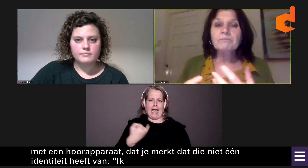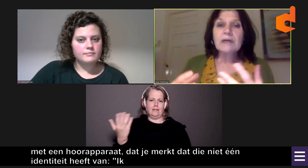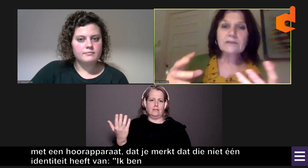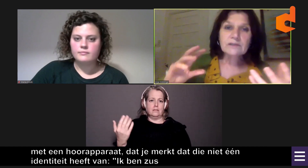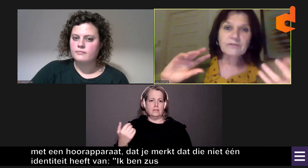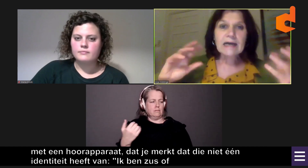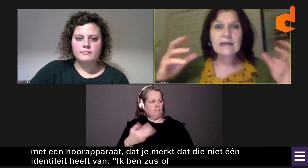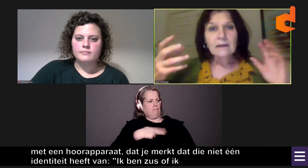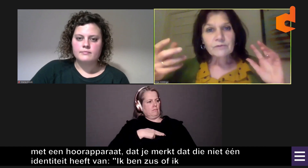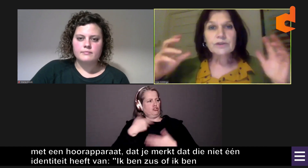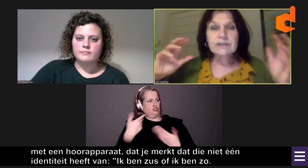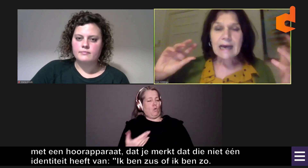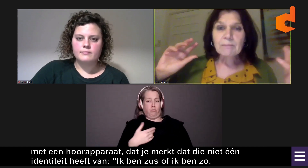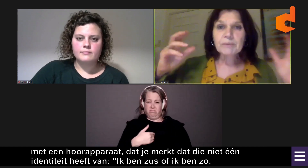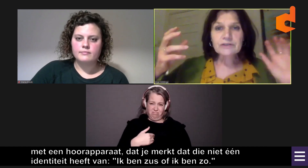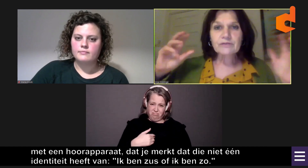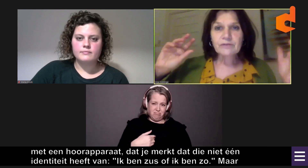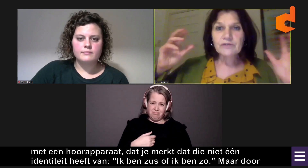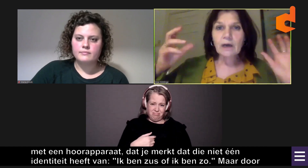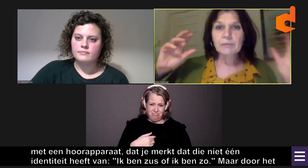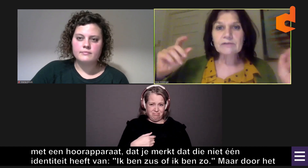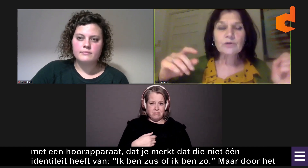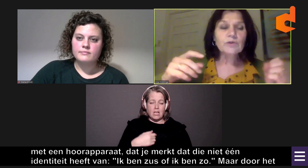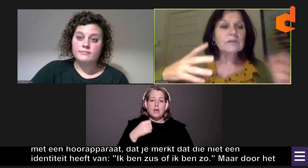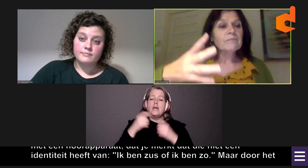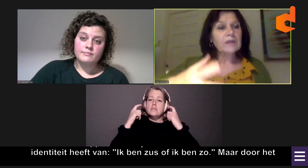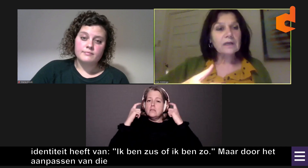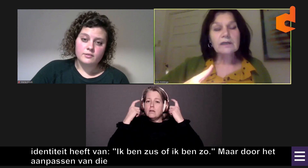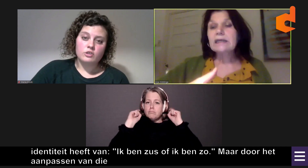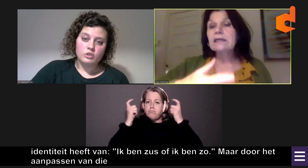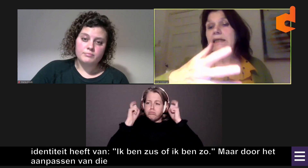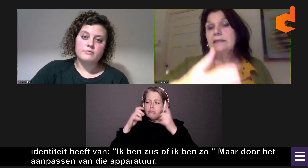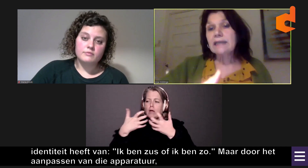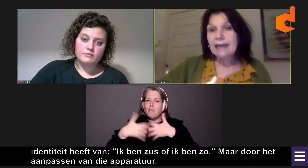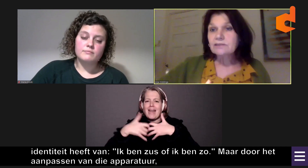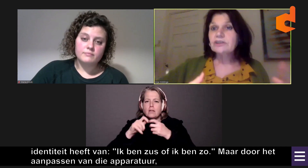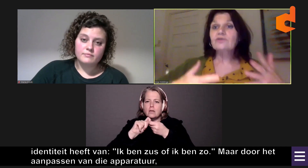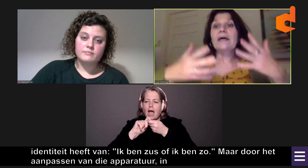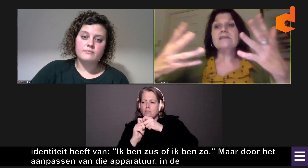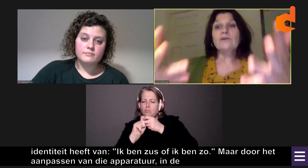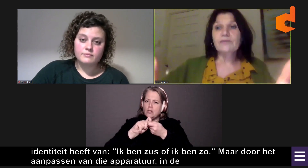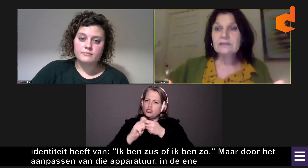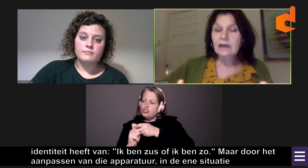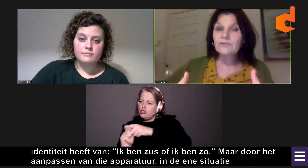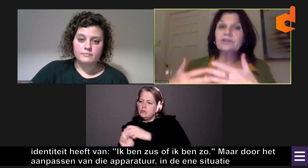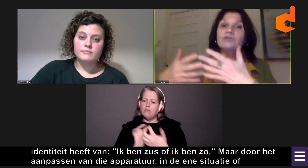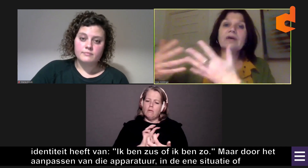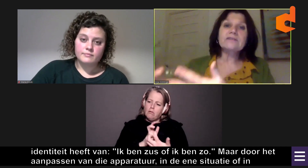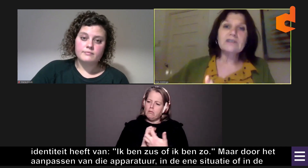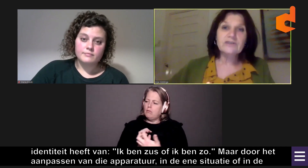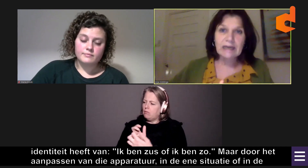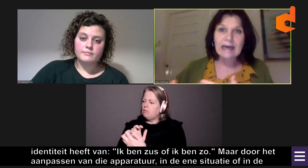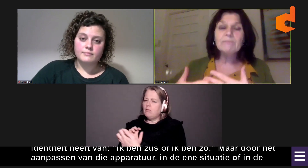Maar dat die vaak door het aanpassen van die apparatuur in de ene situatie of in de andere